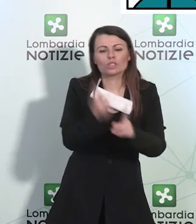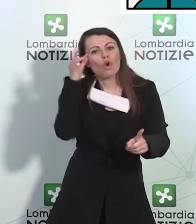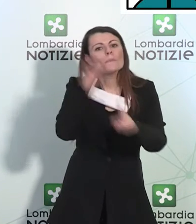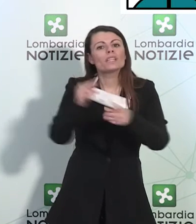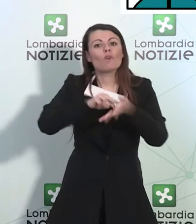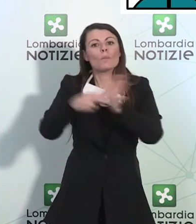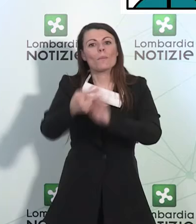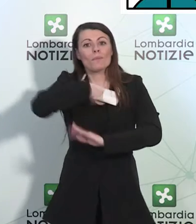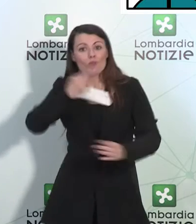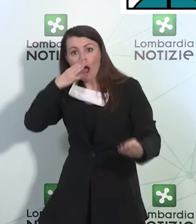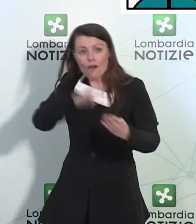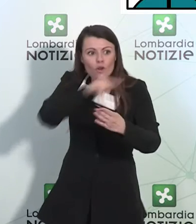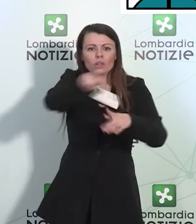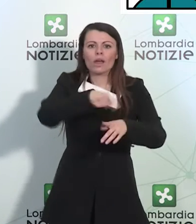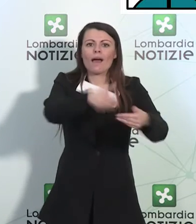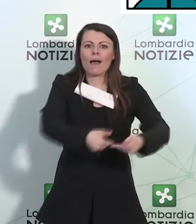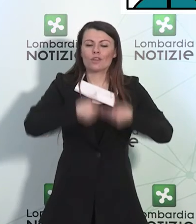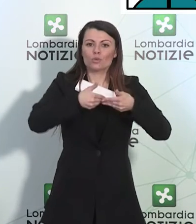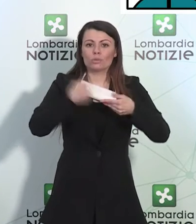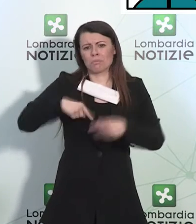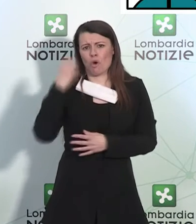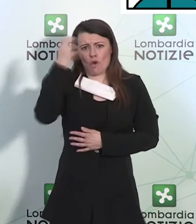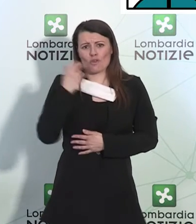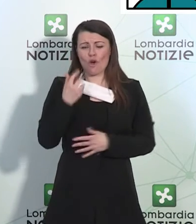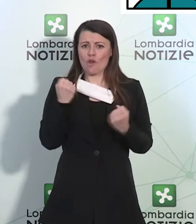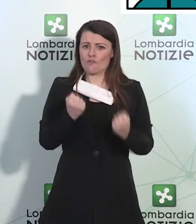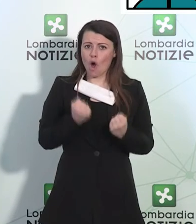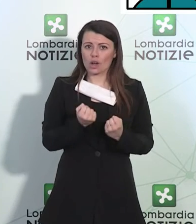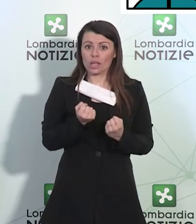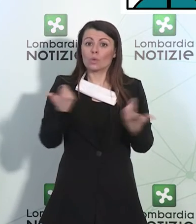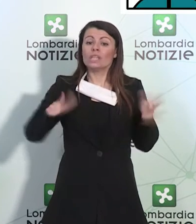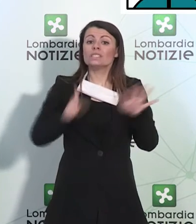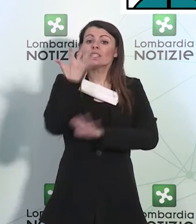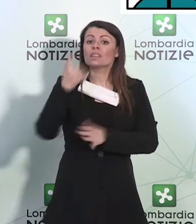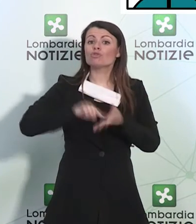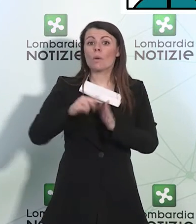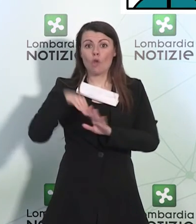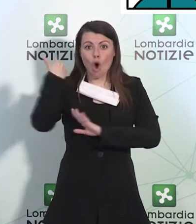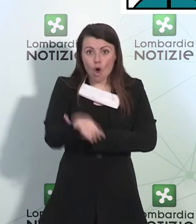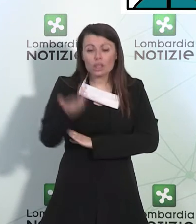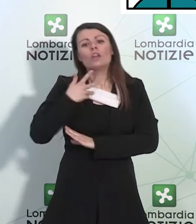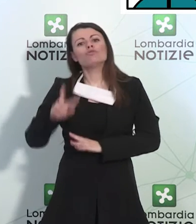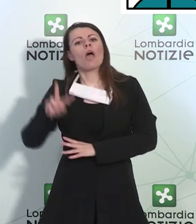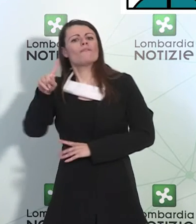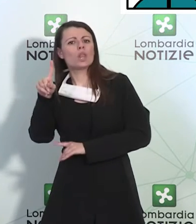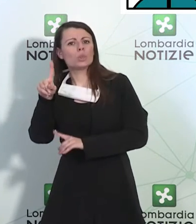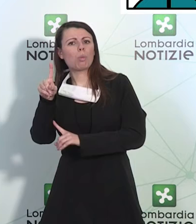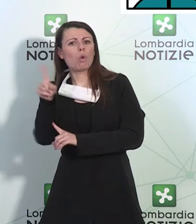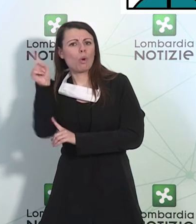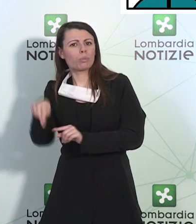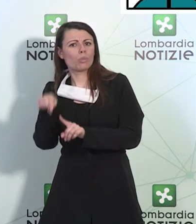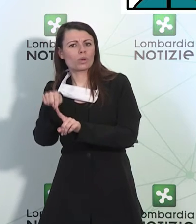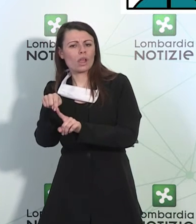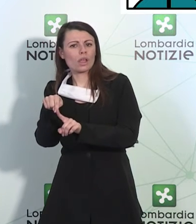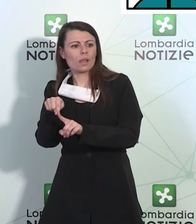affrontando. Sono molto orgoglioso. Oltre a questi 35 milioni complessivi ci sono poi i 21 che sono stati dati